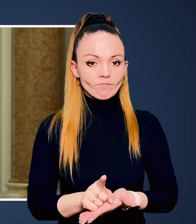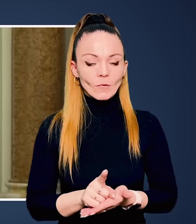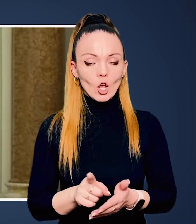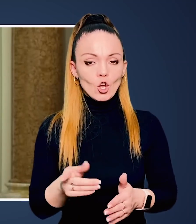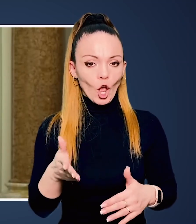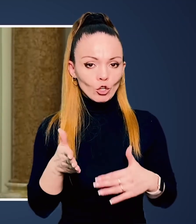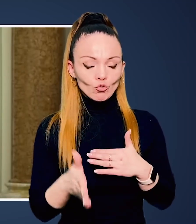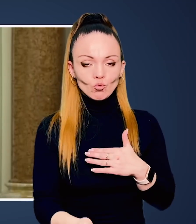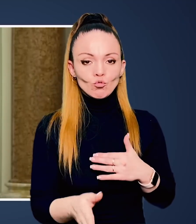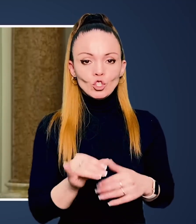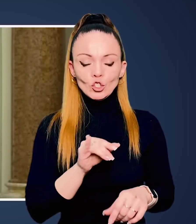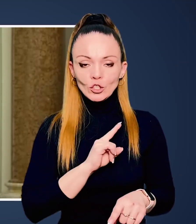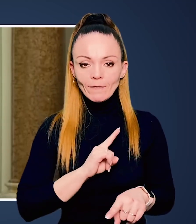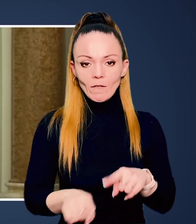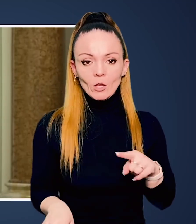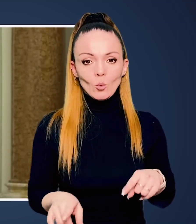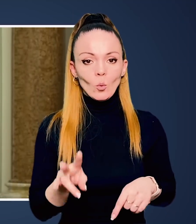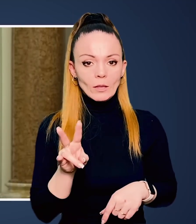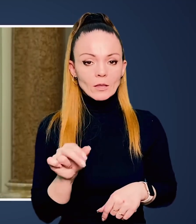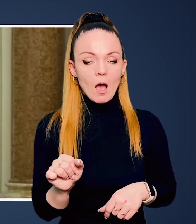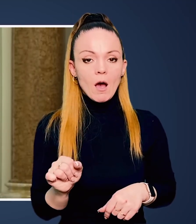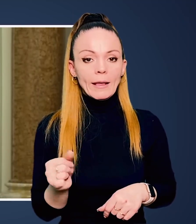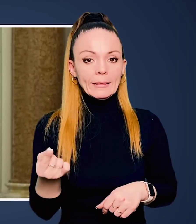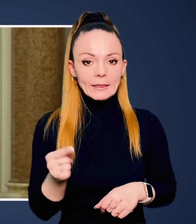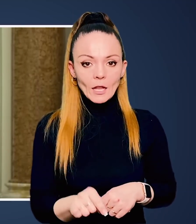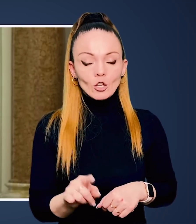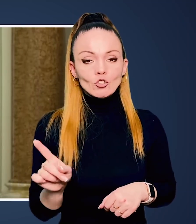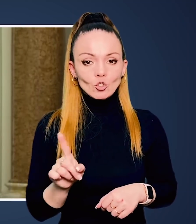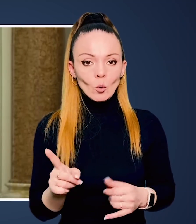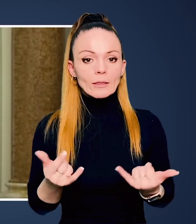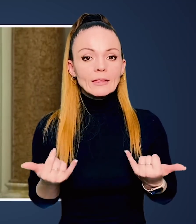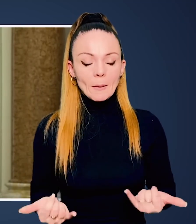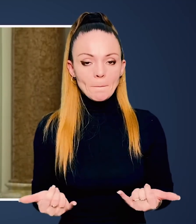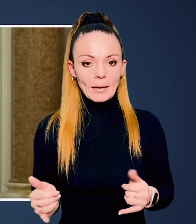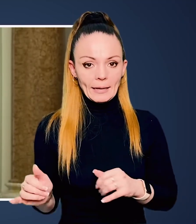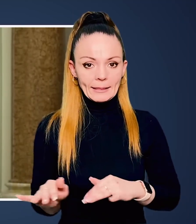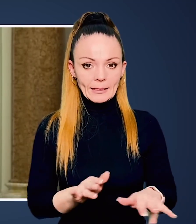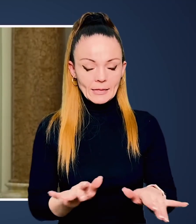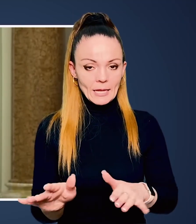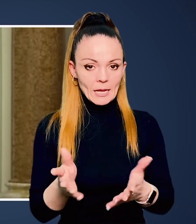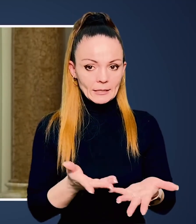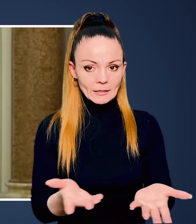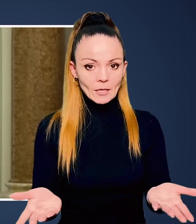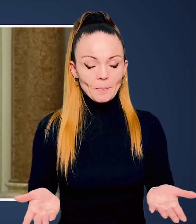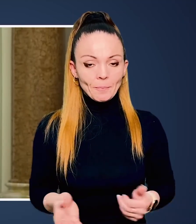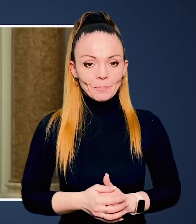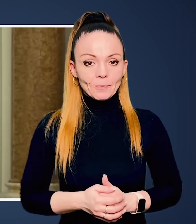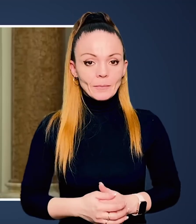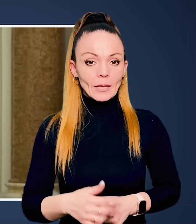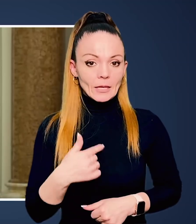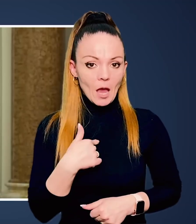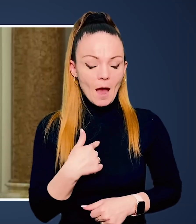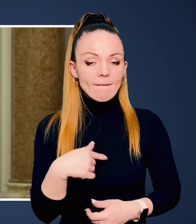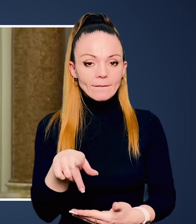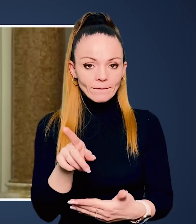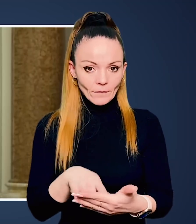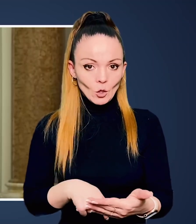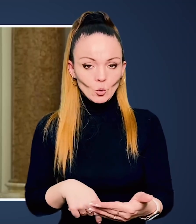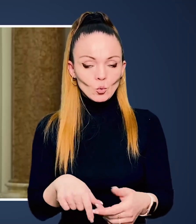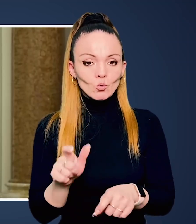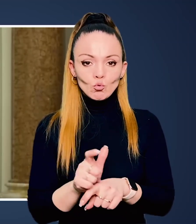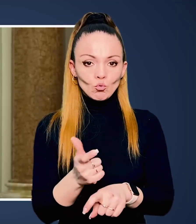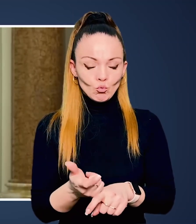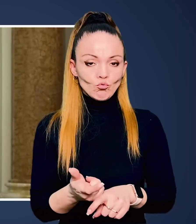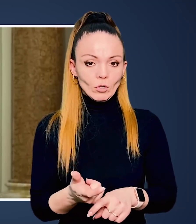безпосередньо, рішуче і швидко на те, що тепер діється.